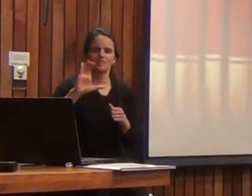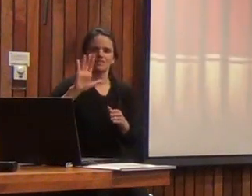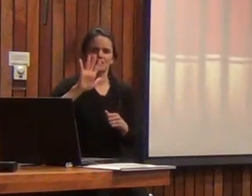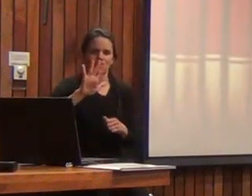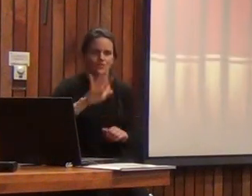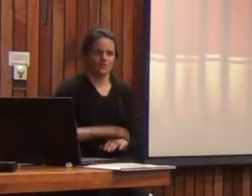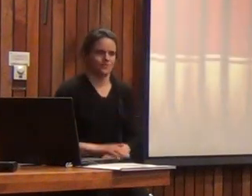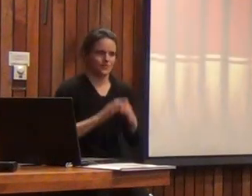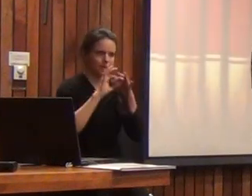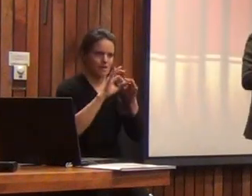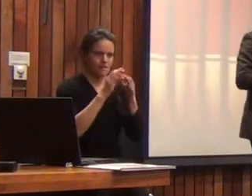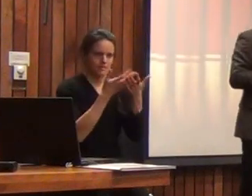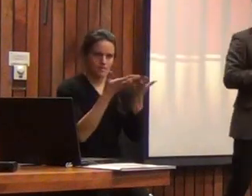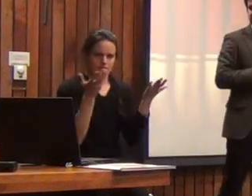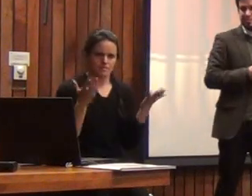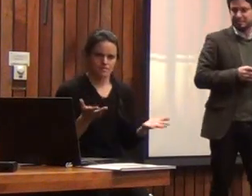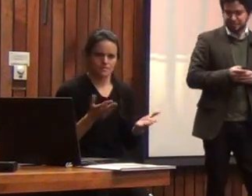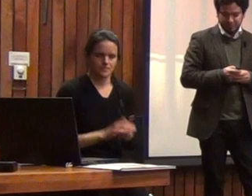muchas gracias